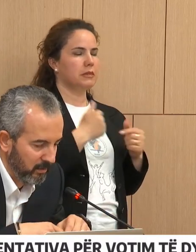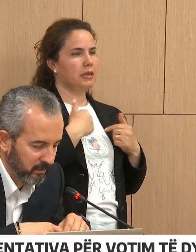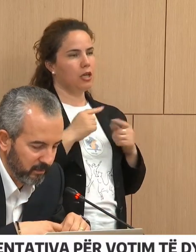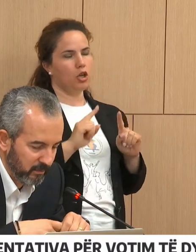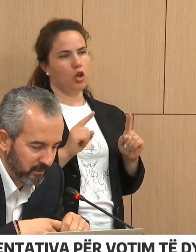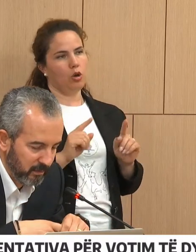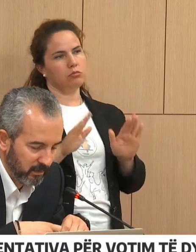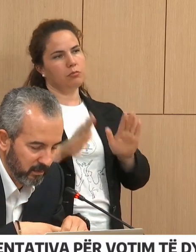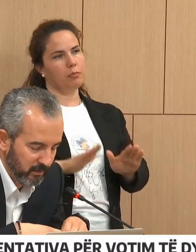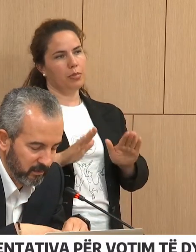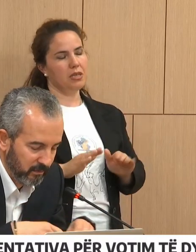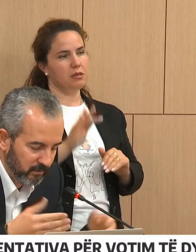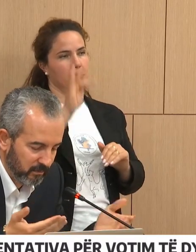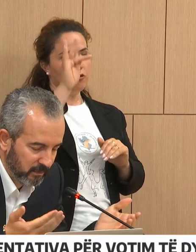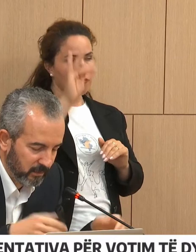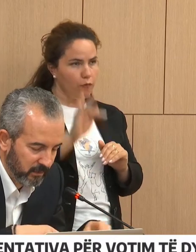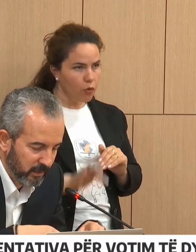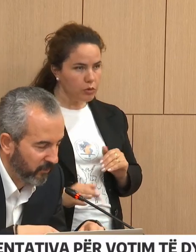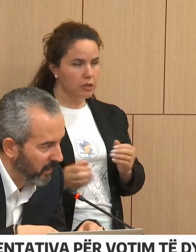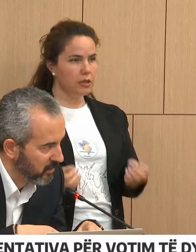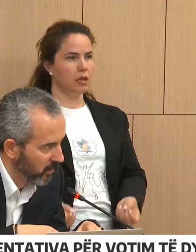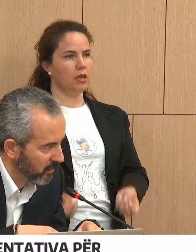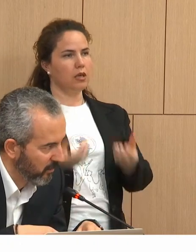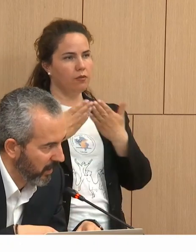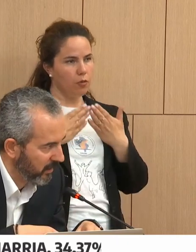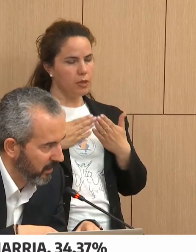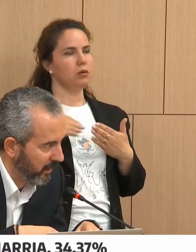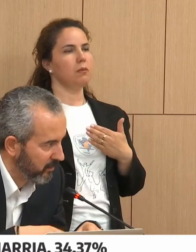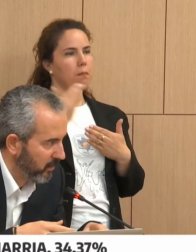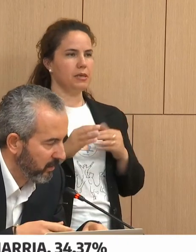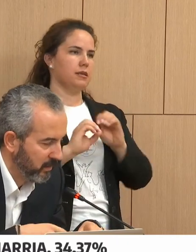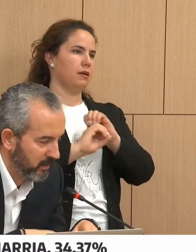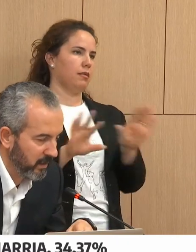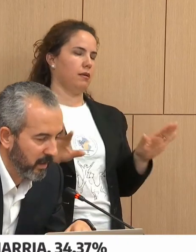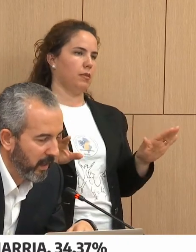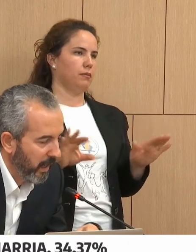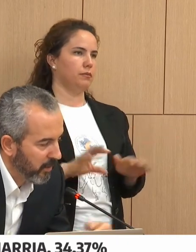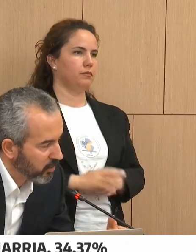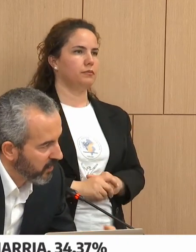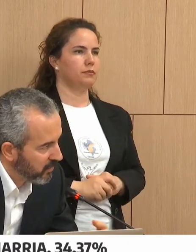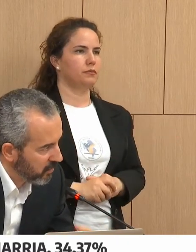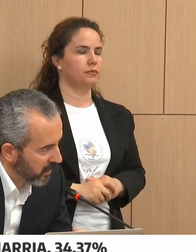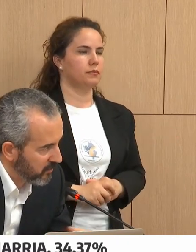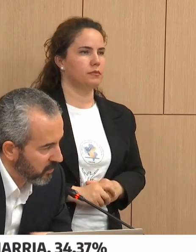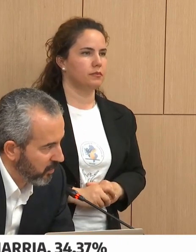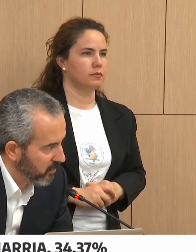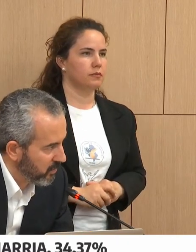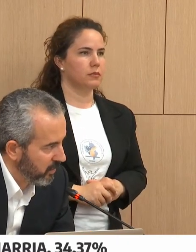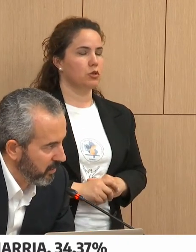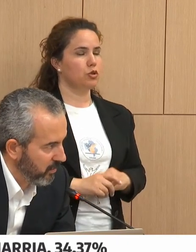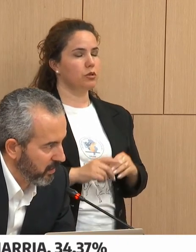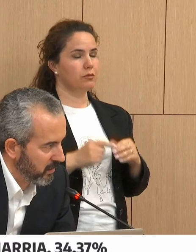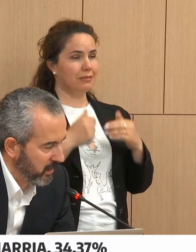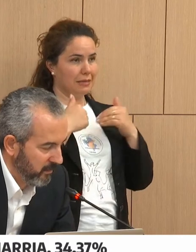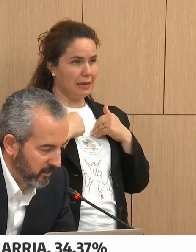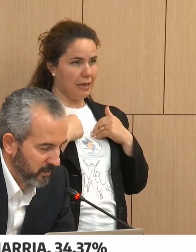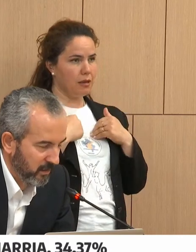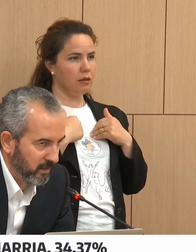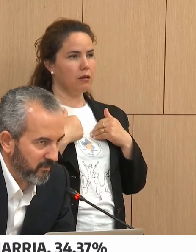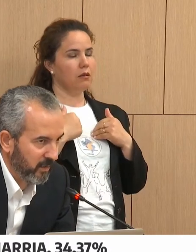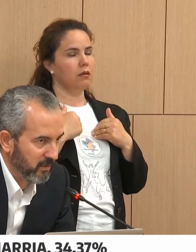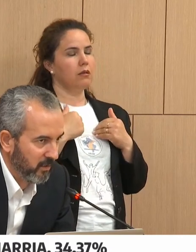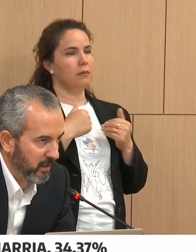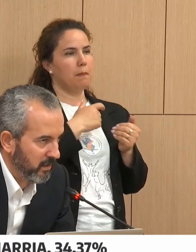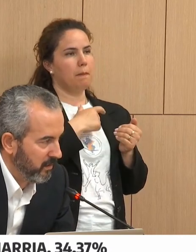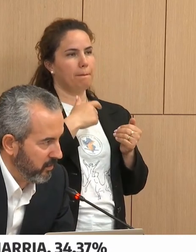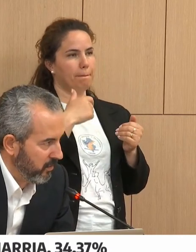informacionet të marra indirekt por ajo qërë do të transmitoj komisionin qëndrorë të zgjere do